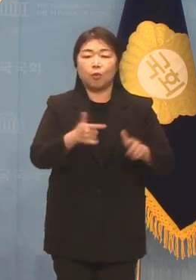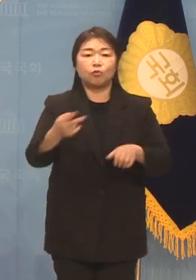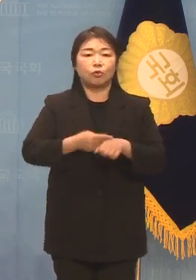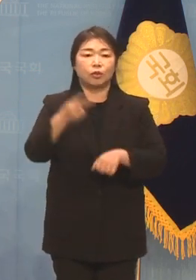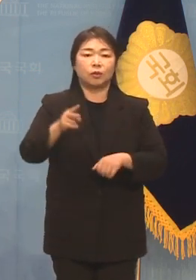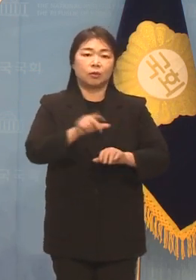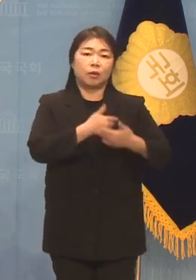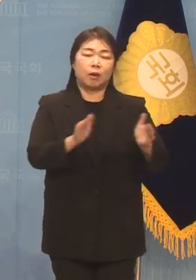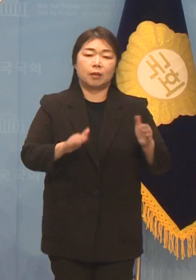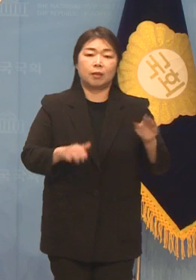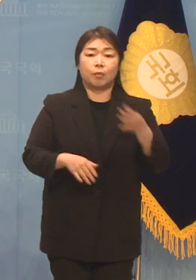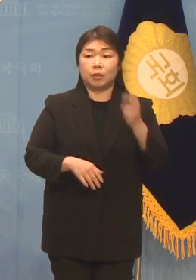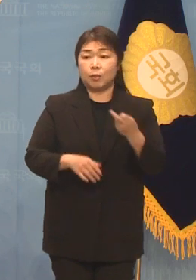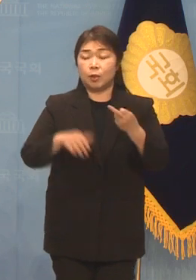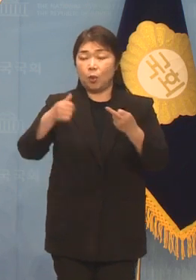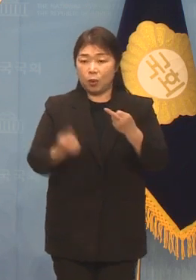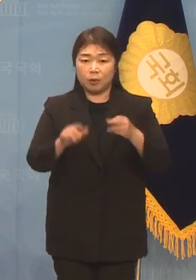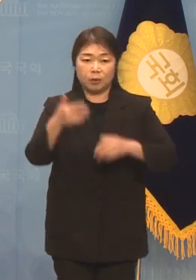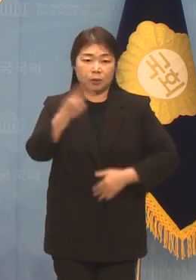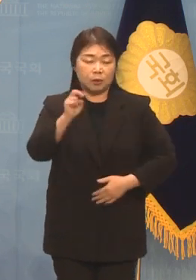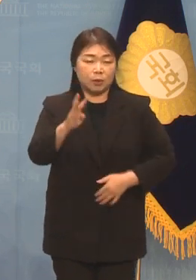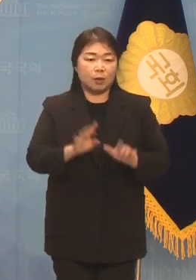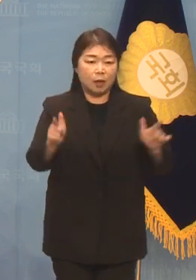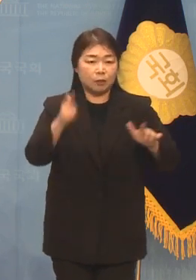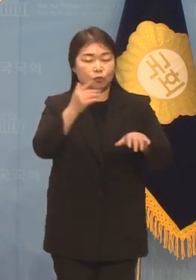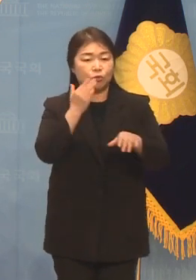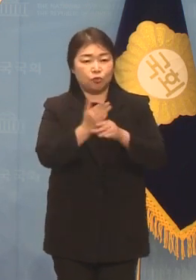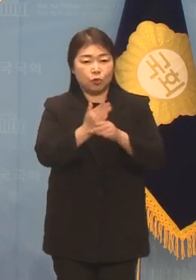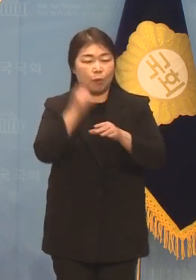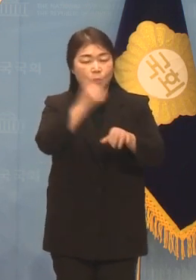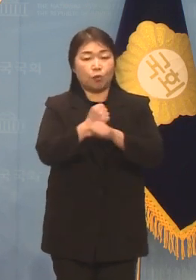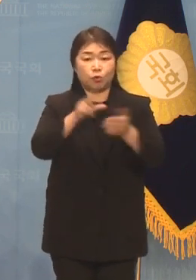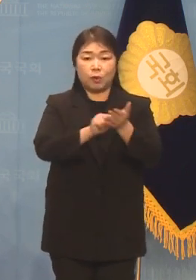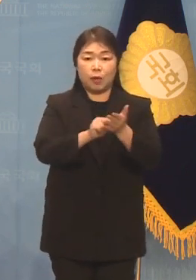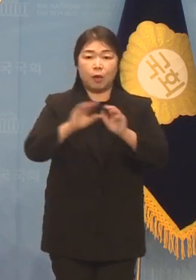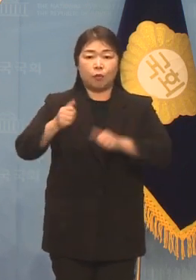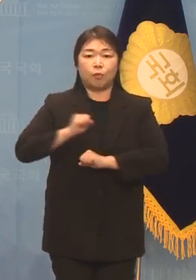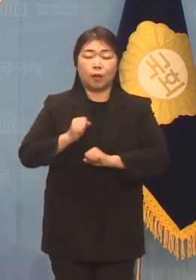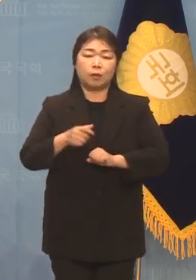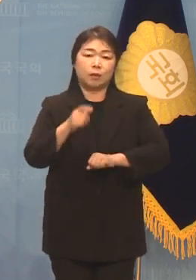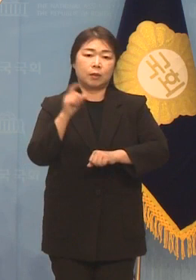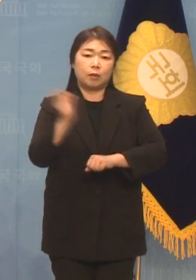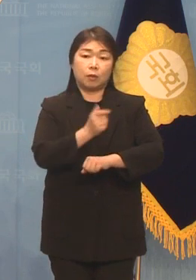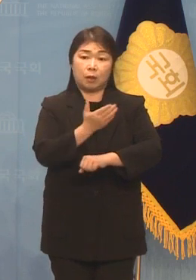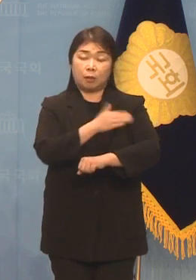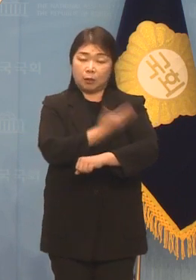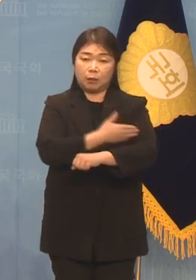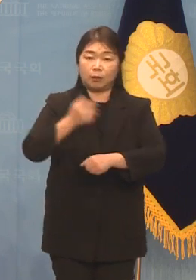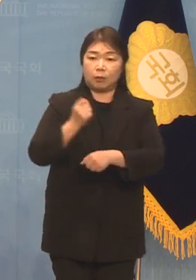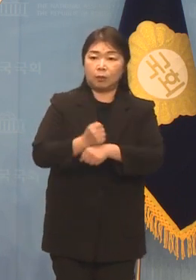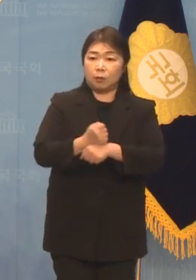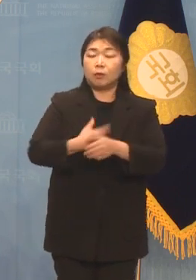의원회관 412호에서 2024년 중점 연구과제 국방역량 강화 관련해서 전문가